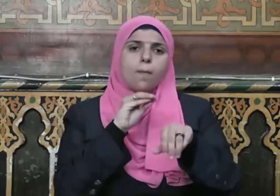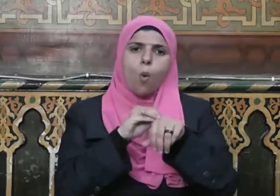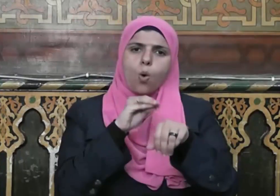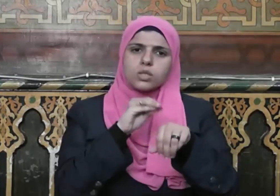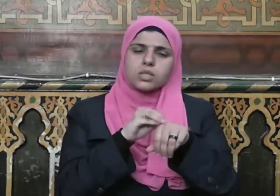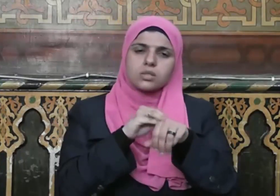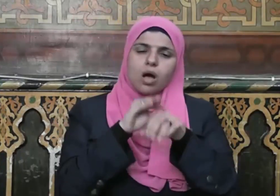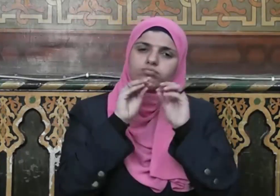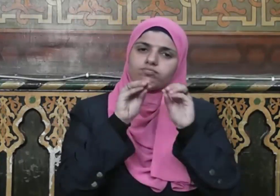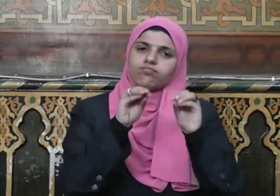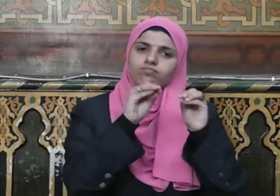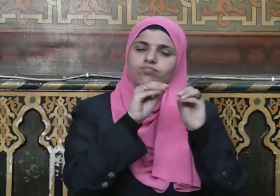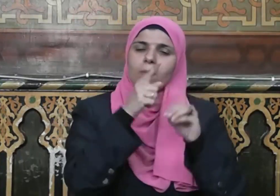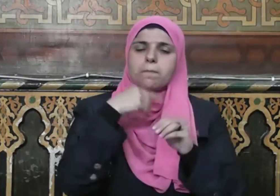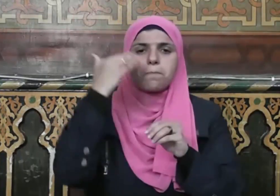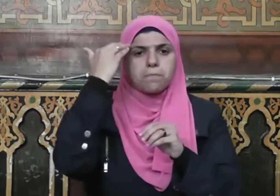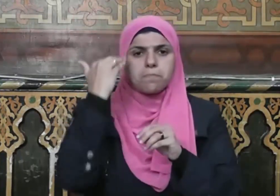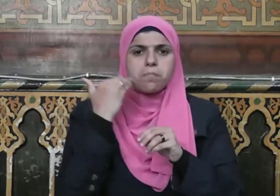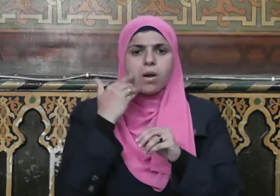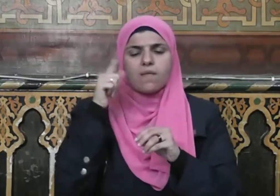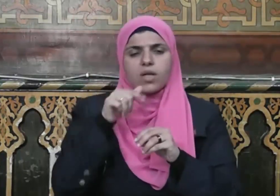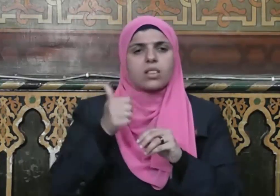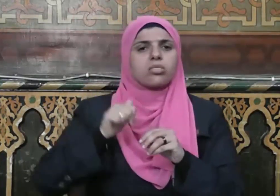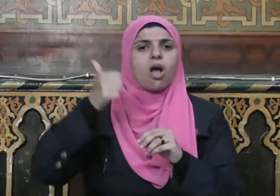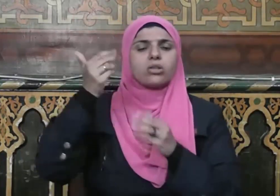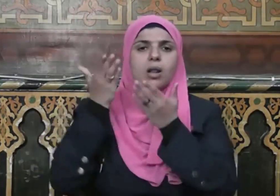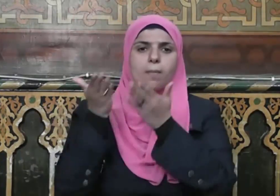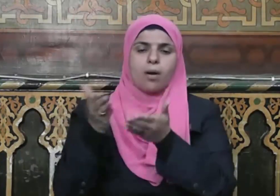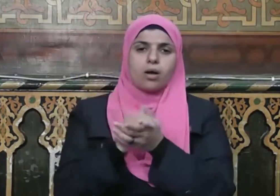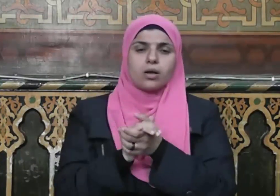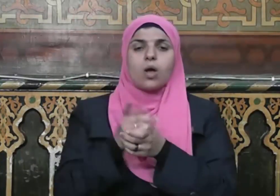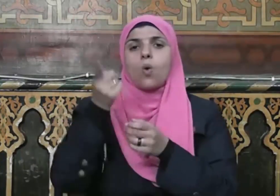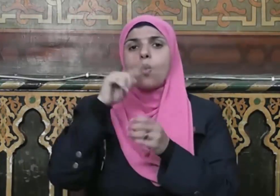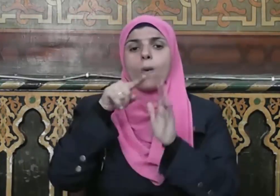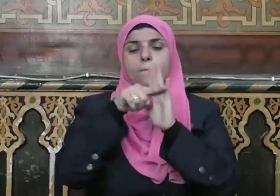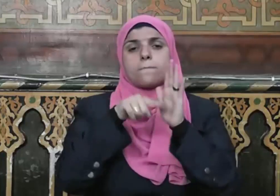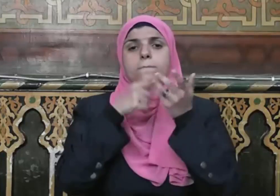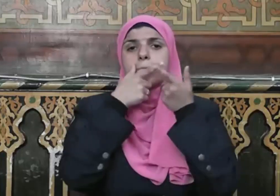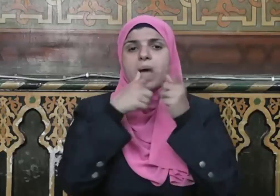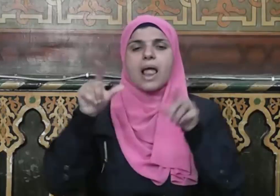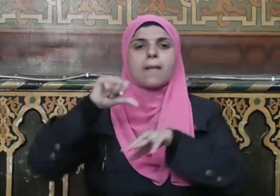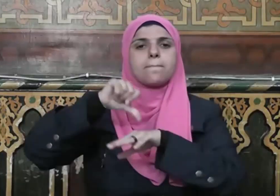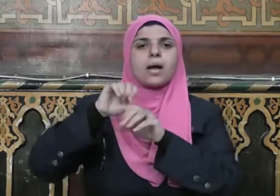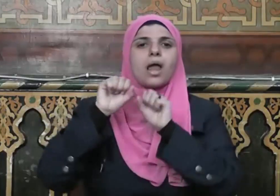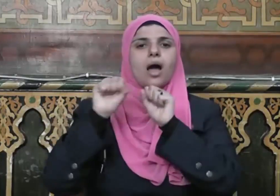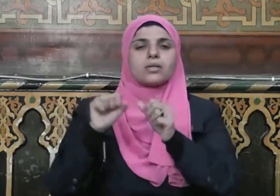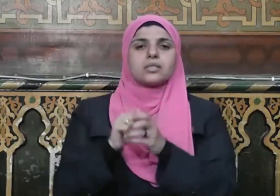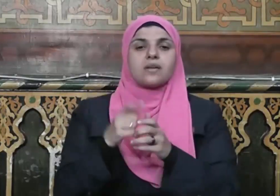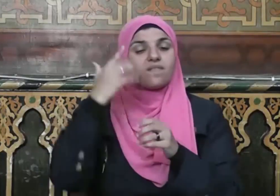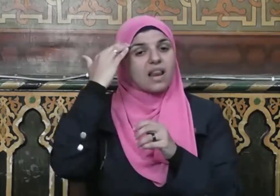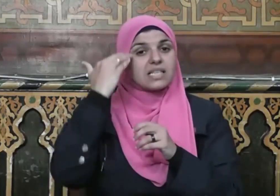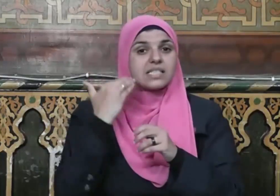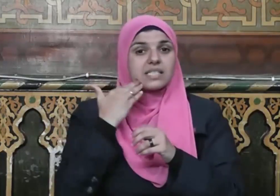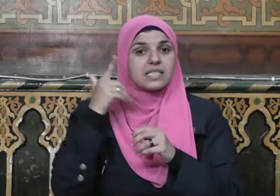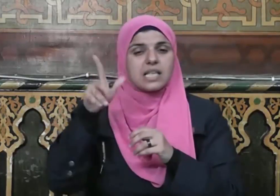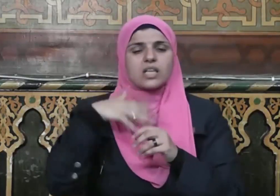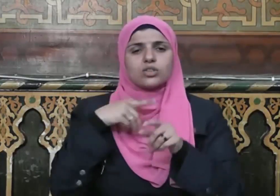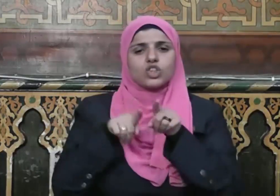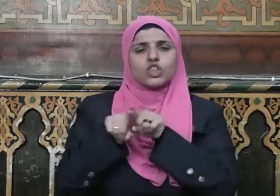النبي صلى الله عليه وسلم بالمرأة تقديراً لها وبياناً لمكانتها فالنساء